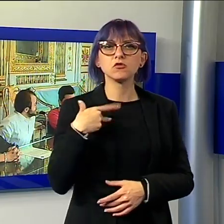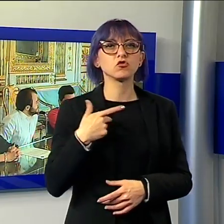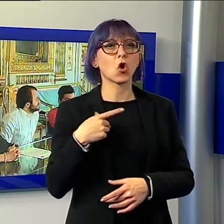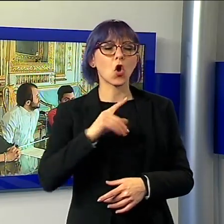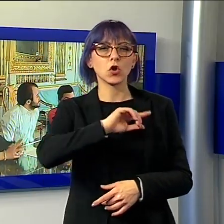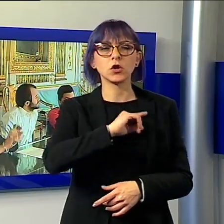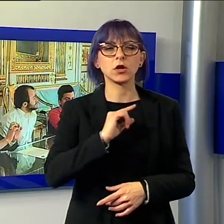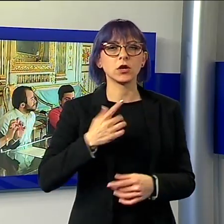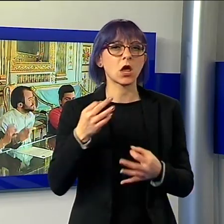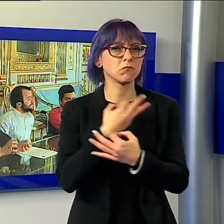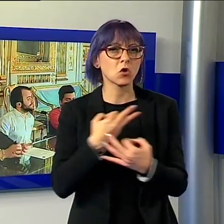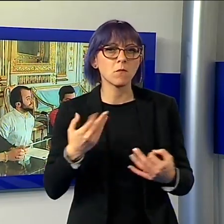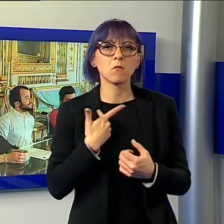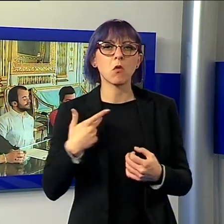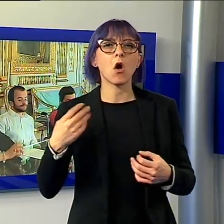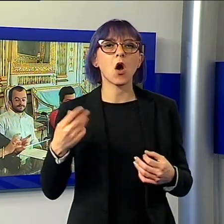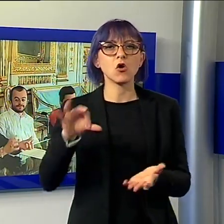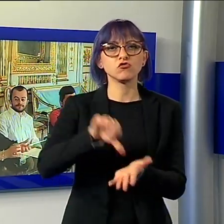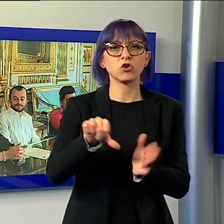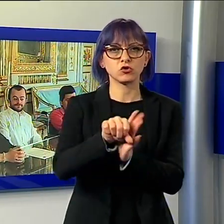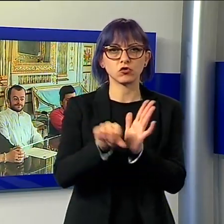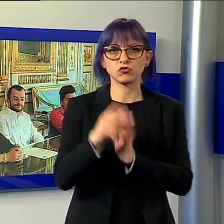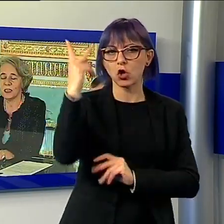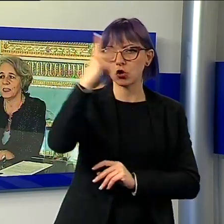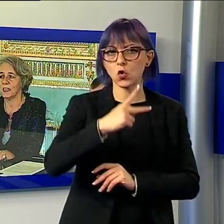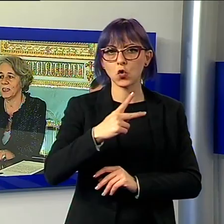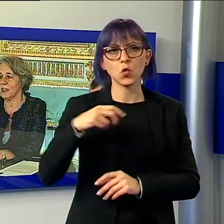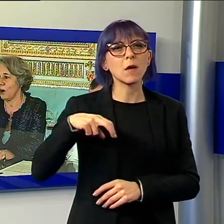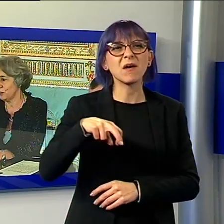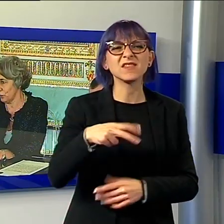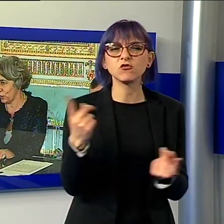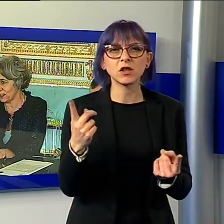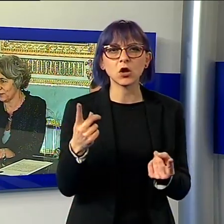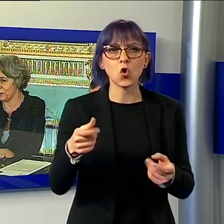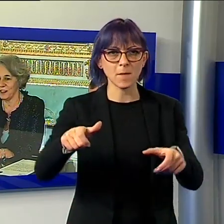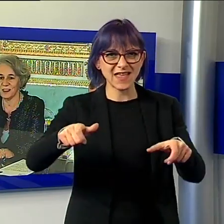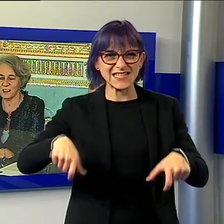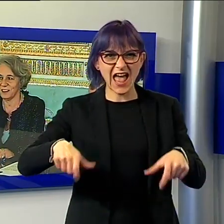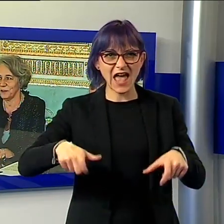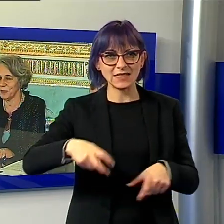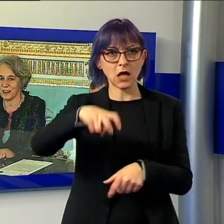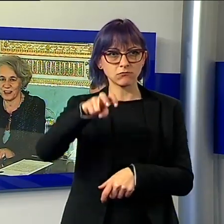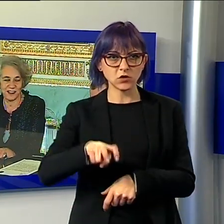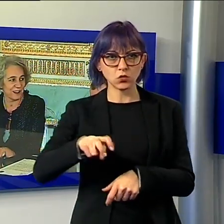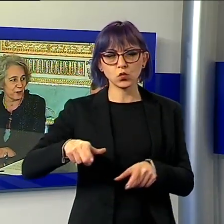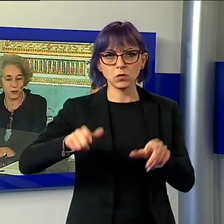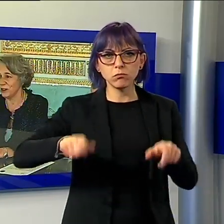passeggiata nel centro storico di Lucca, seduti su sedie a rotelle, un modo per riflettere sull'abbattimento delle barriere architettoniche e su una